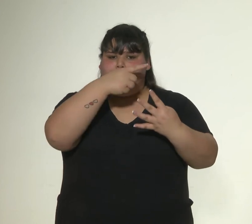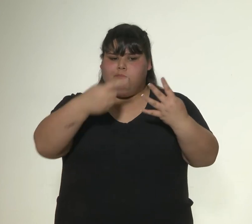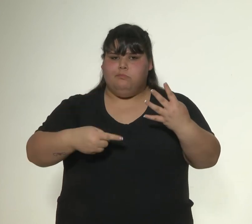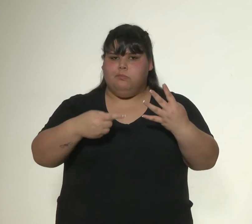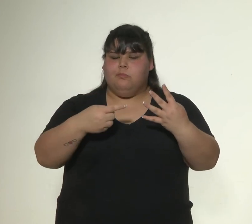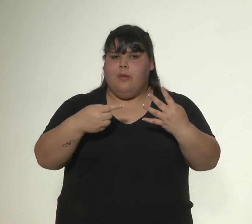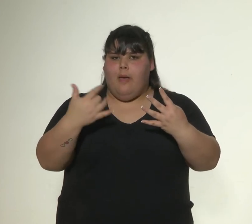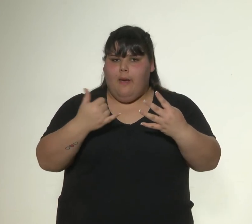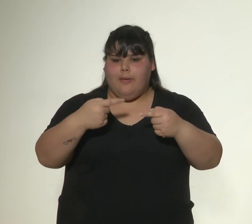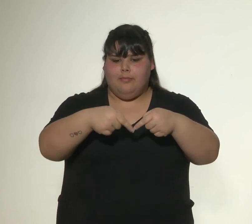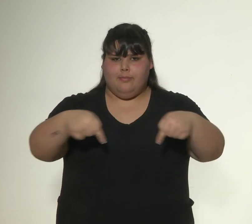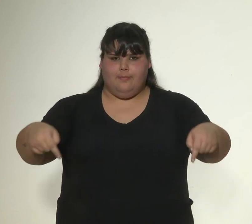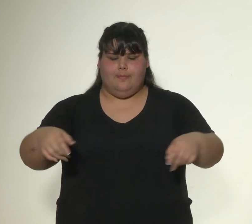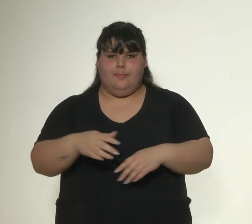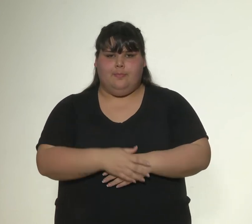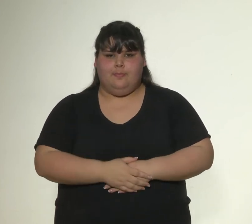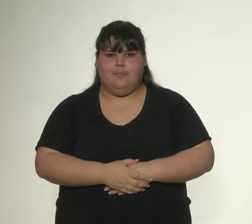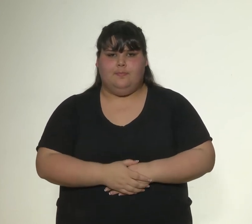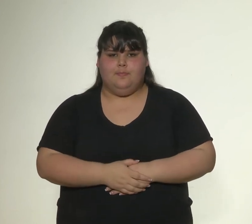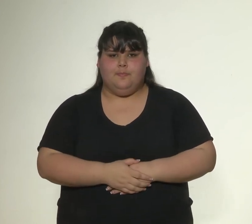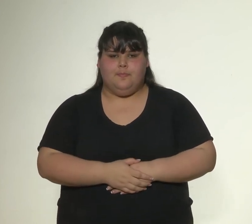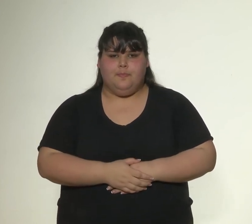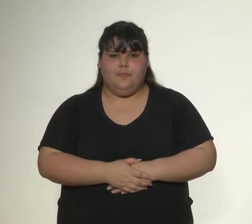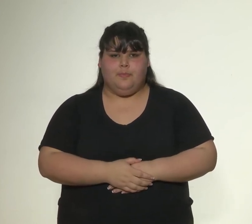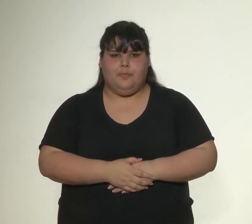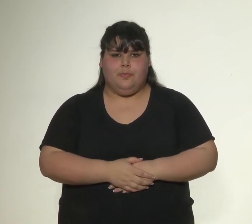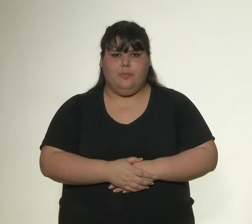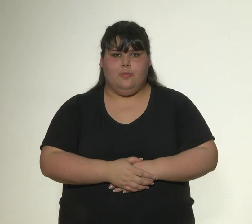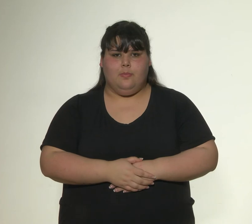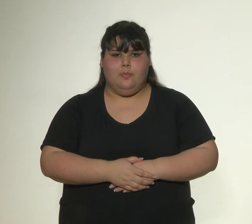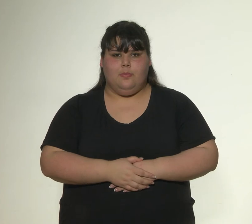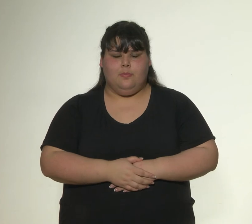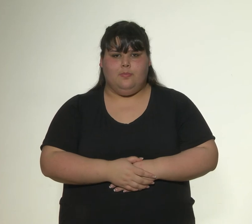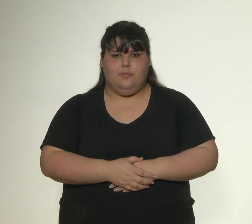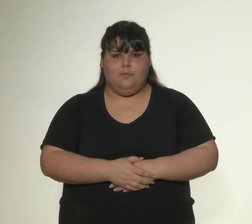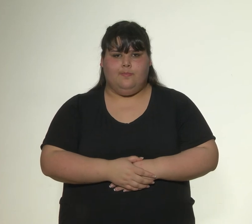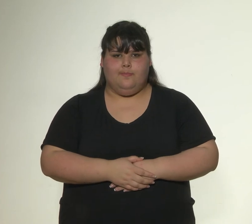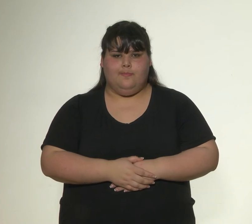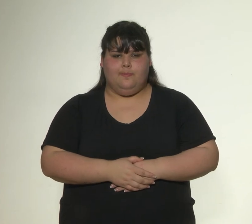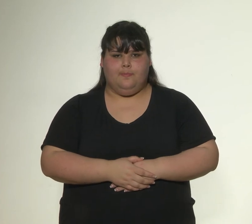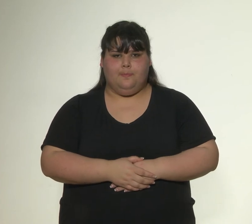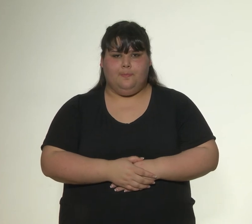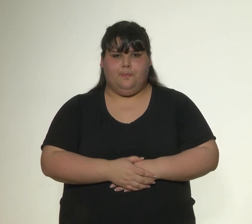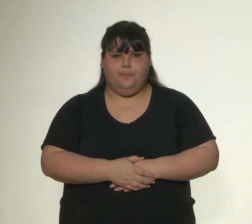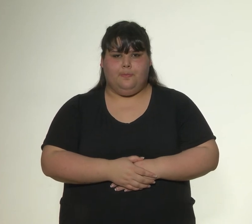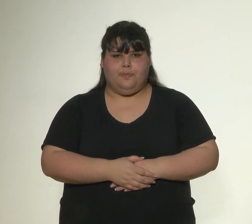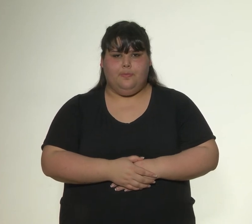oficinarezcate.gov.ar Denuncias